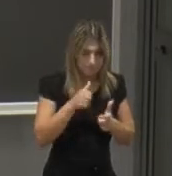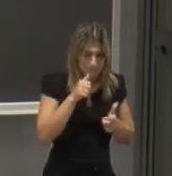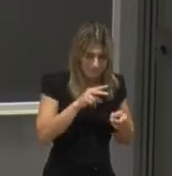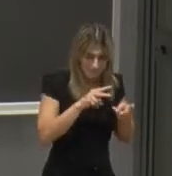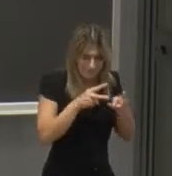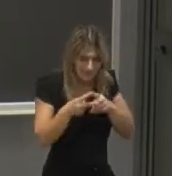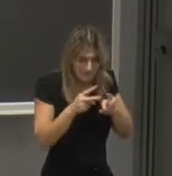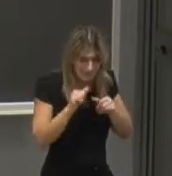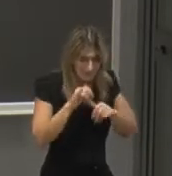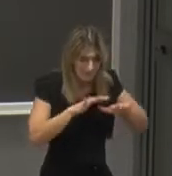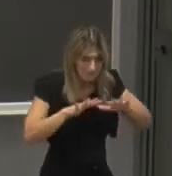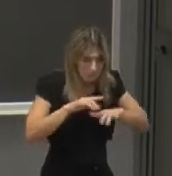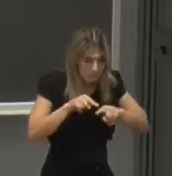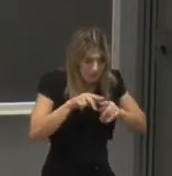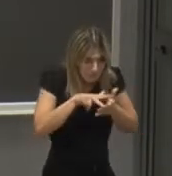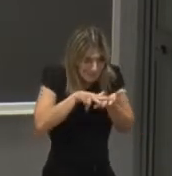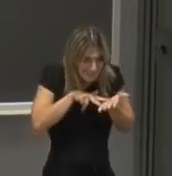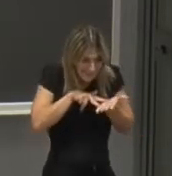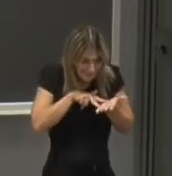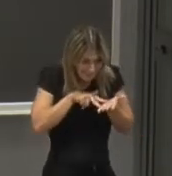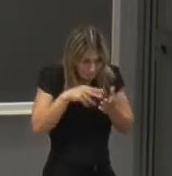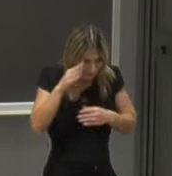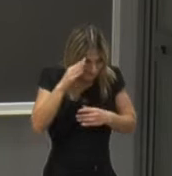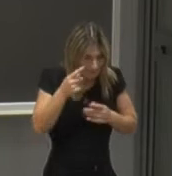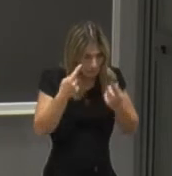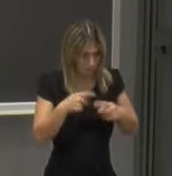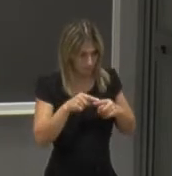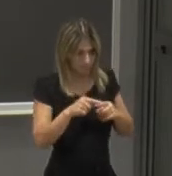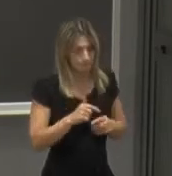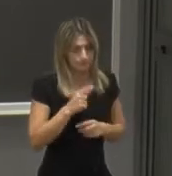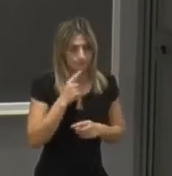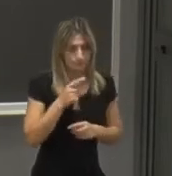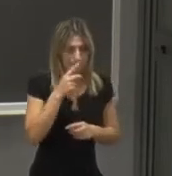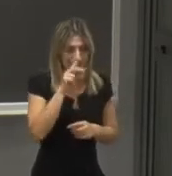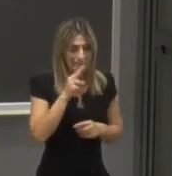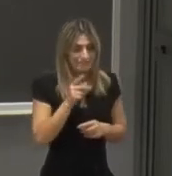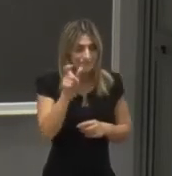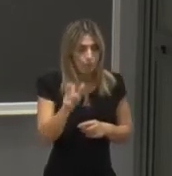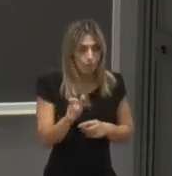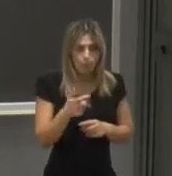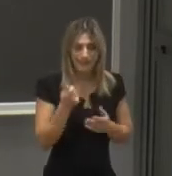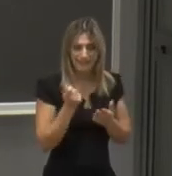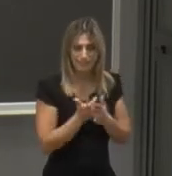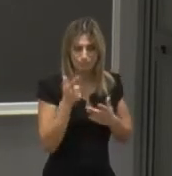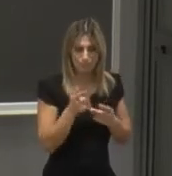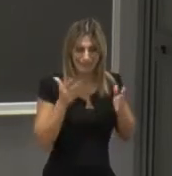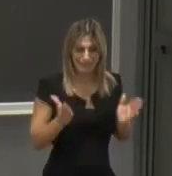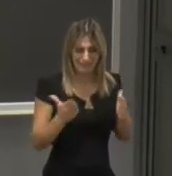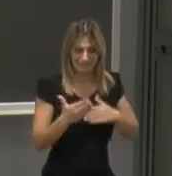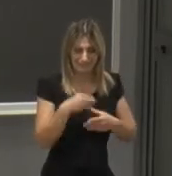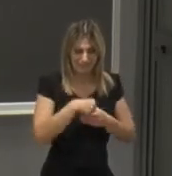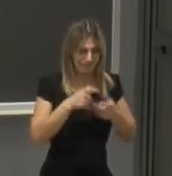trasferimento di informazioni secretate perché la figura di Turing è così eminente per il nostro